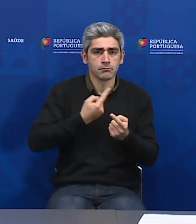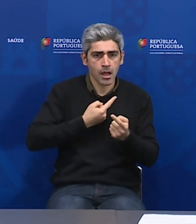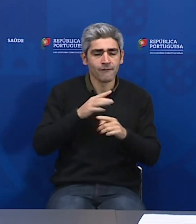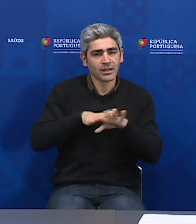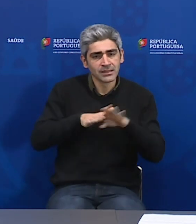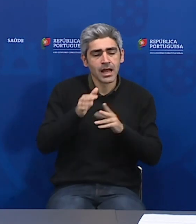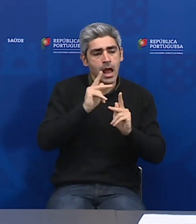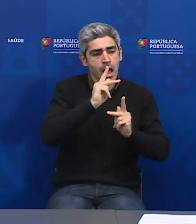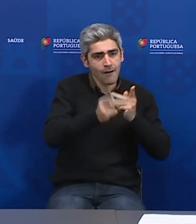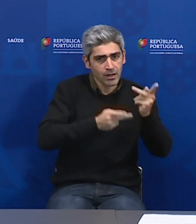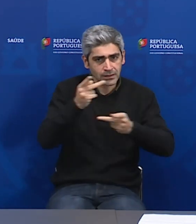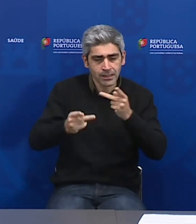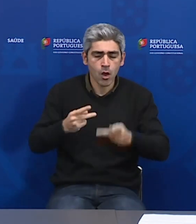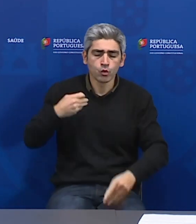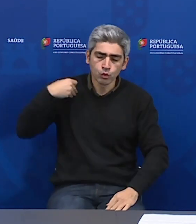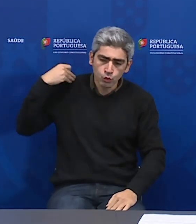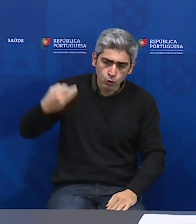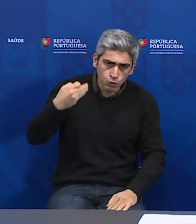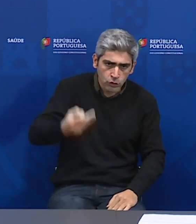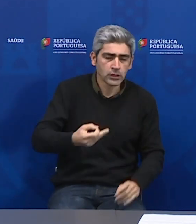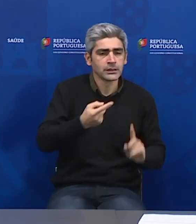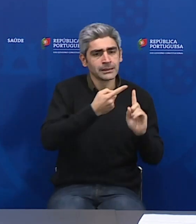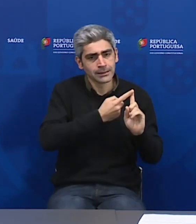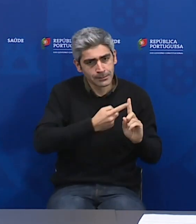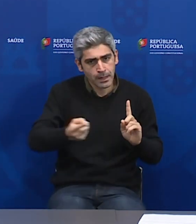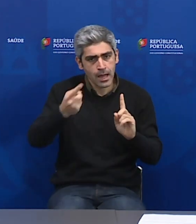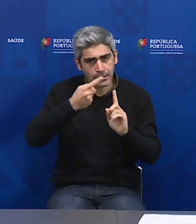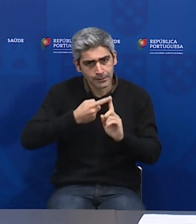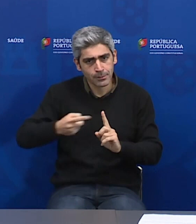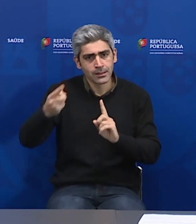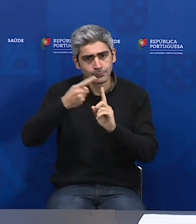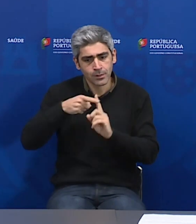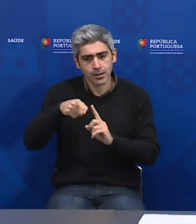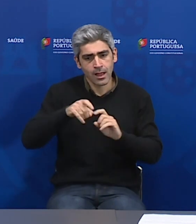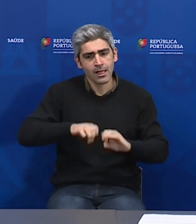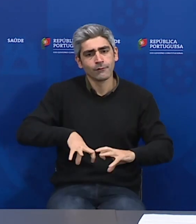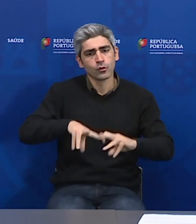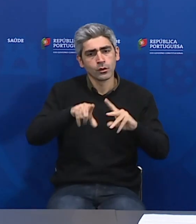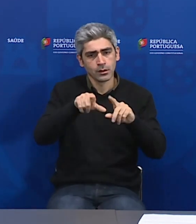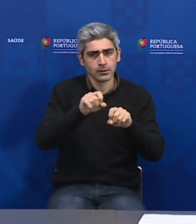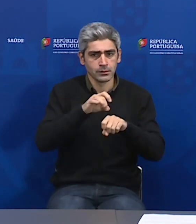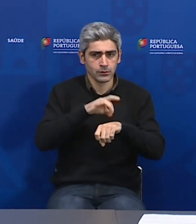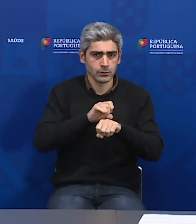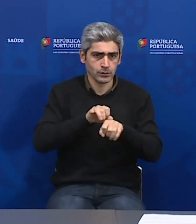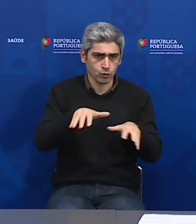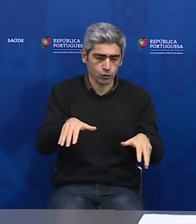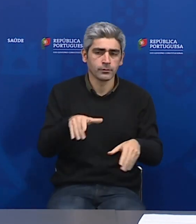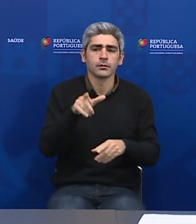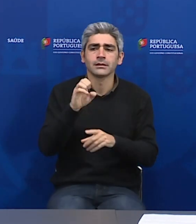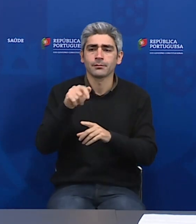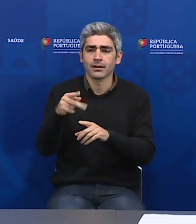avaliação diária, semanal, a este evoluir deste surto. CMPV?